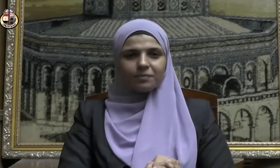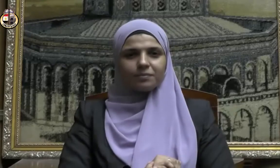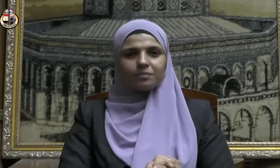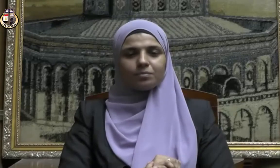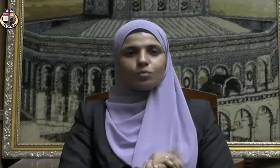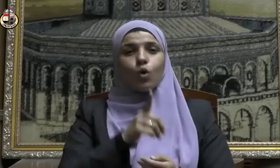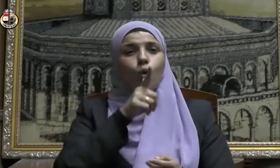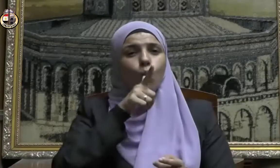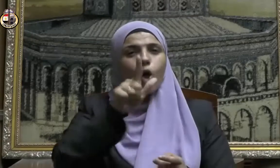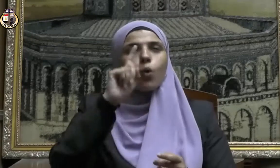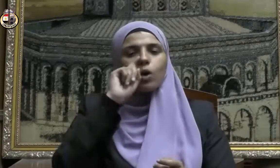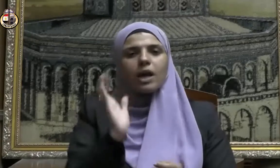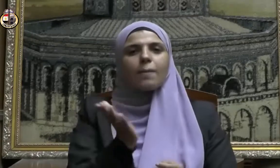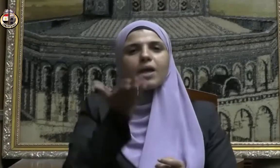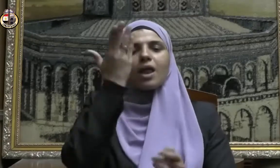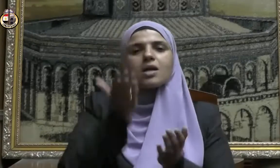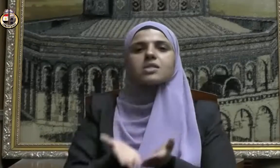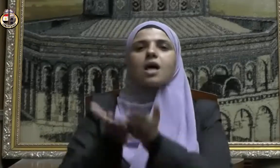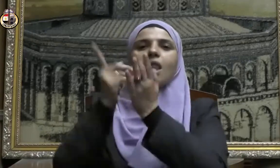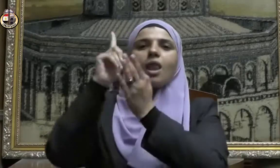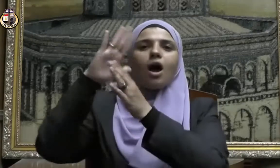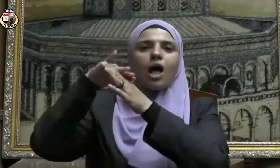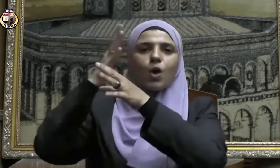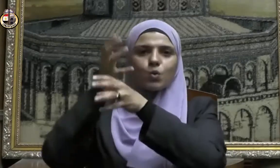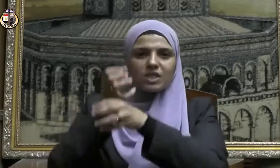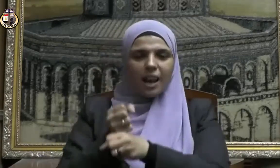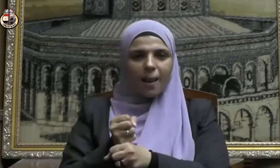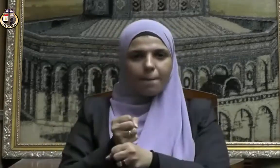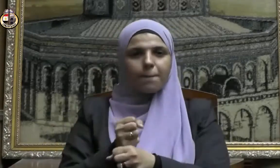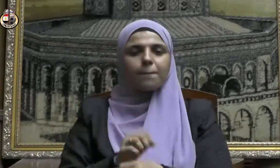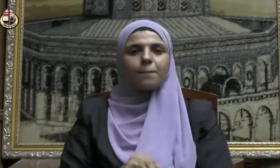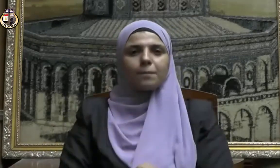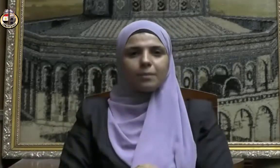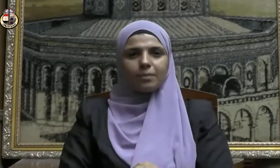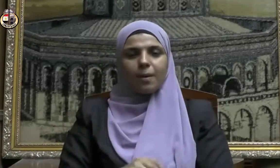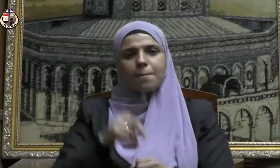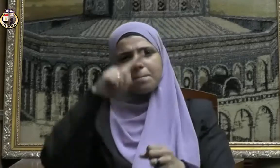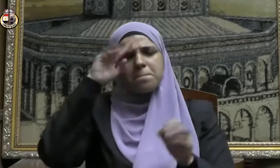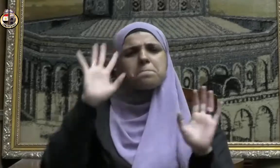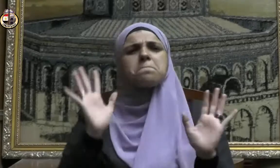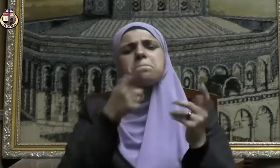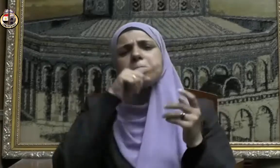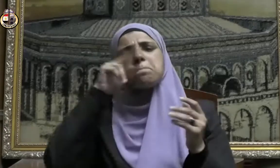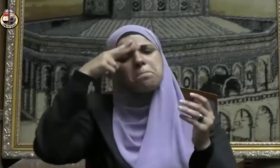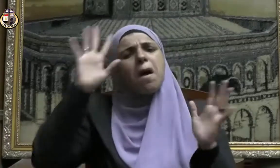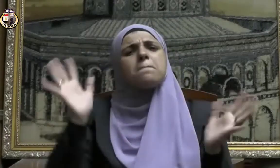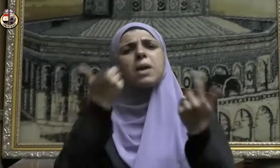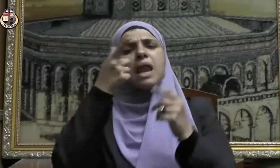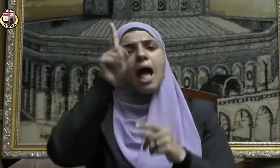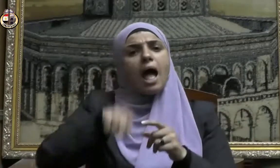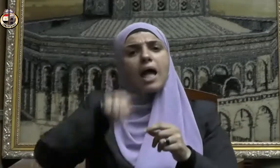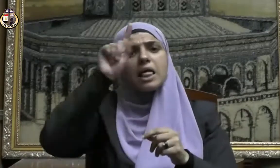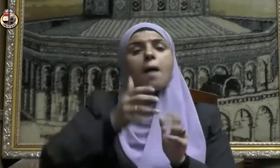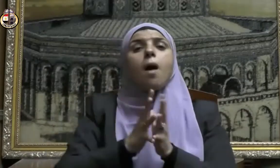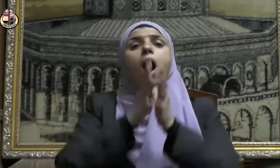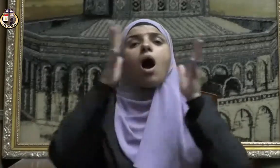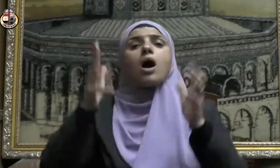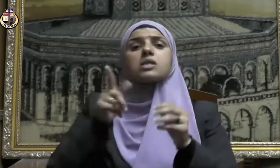ويقول نبينا صلى الله عليه وسلم ما من أيام أعظم عند الله